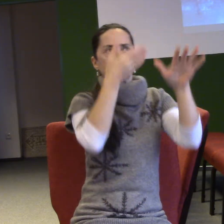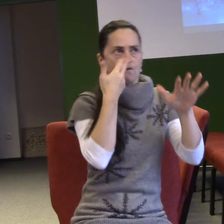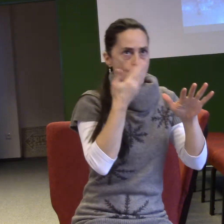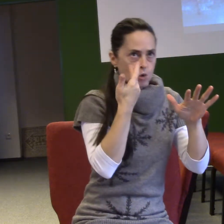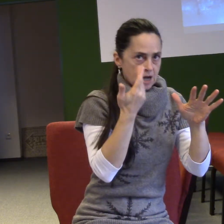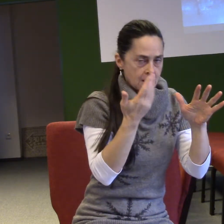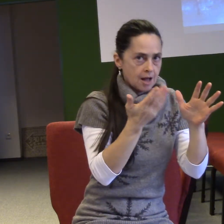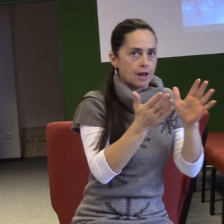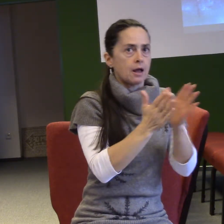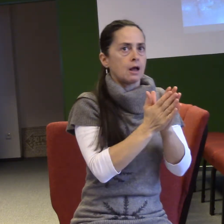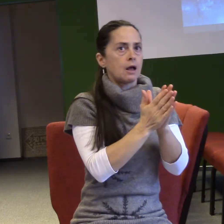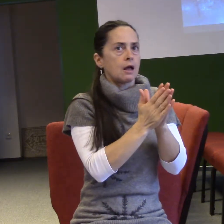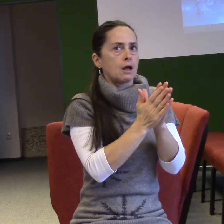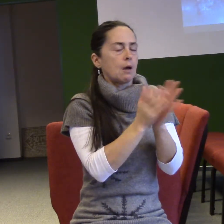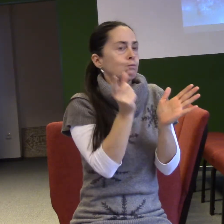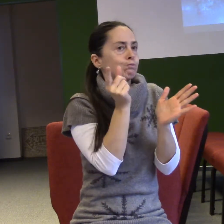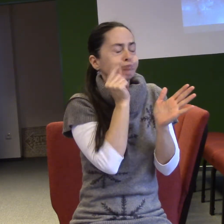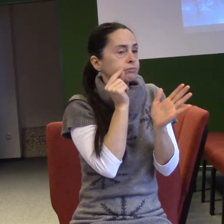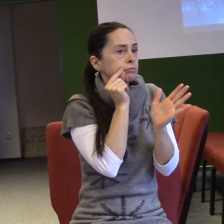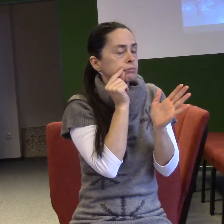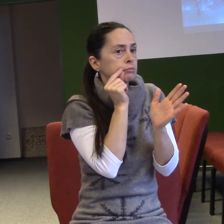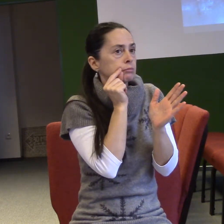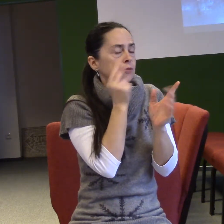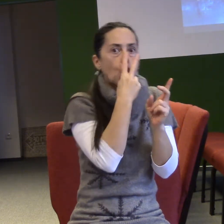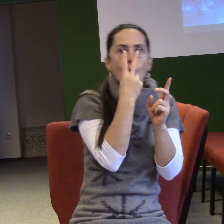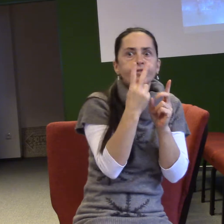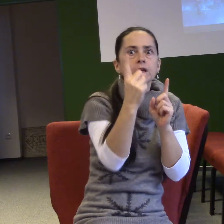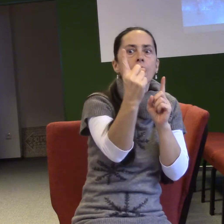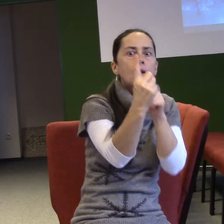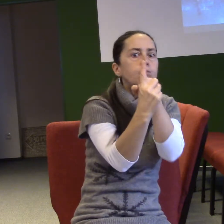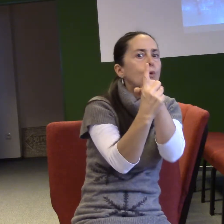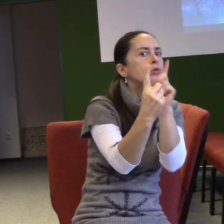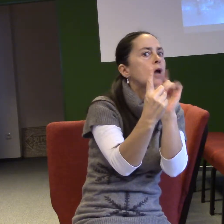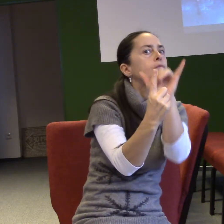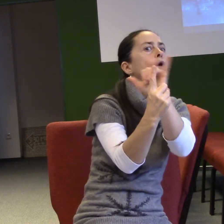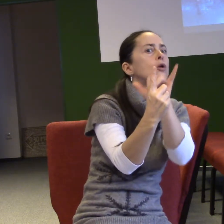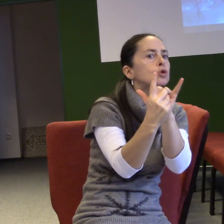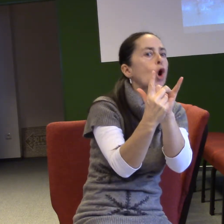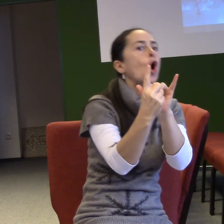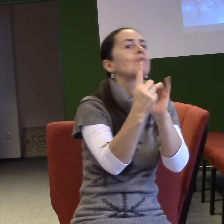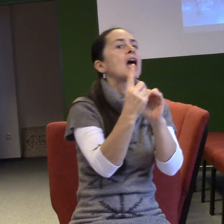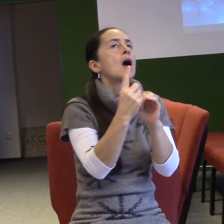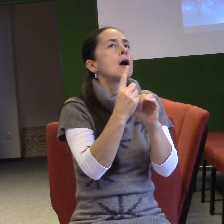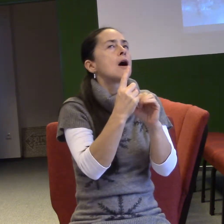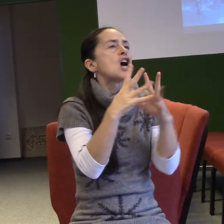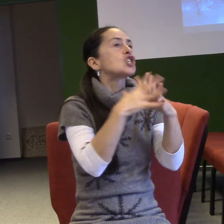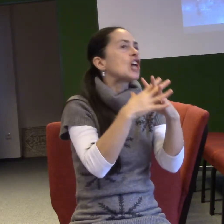tak najednou po straně oltáře viděl nějakou postavu. A řecké sloveso toho, co se v něm stalo, že se